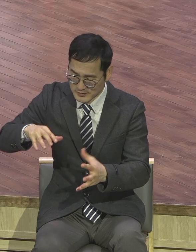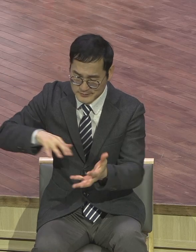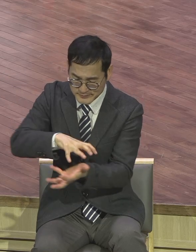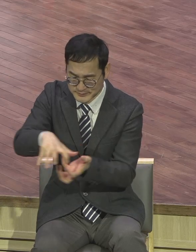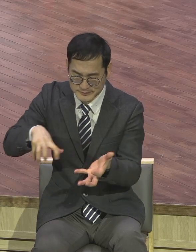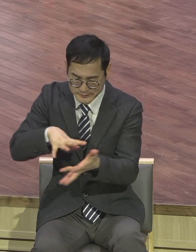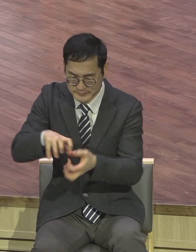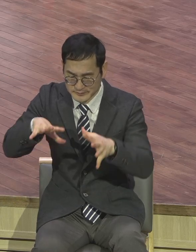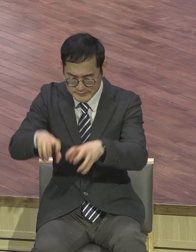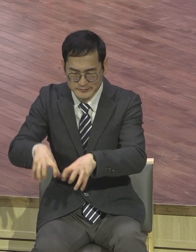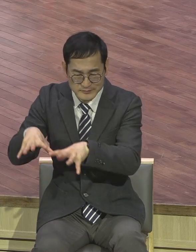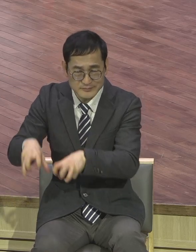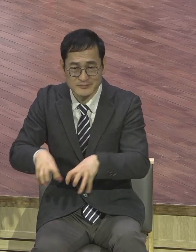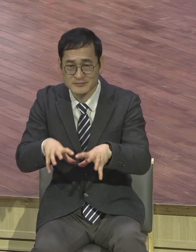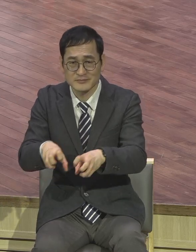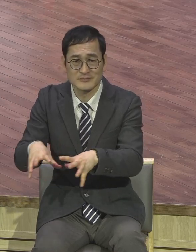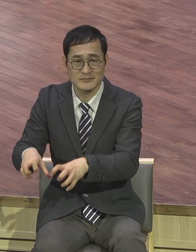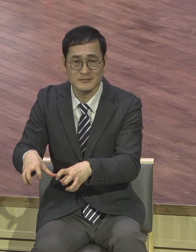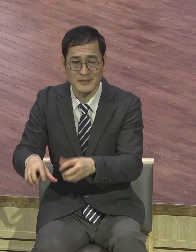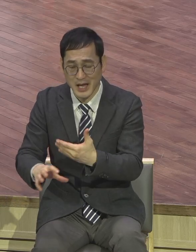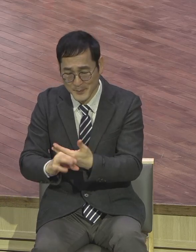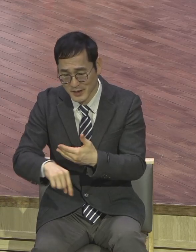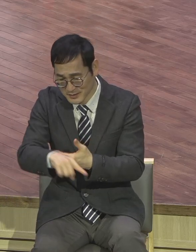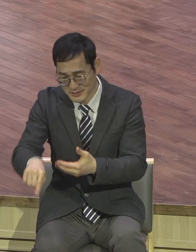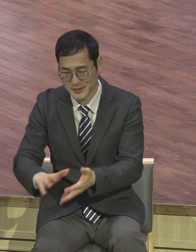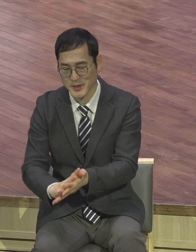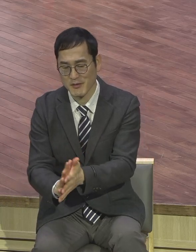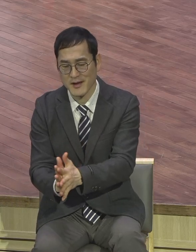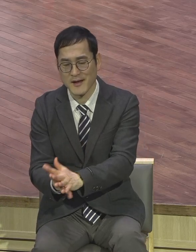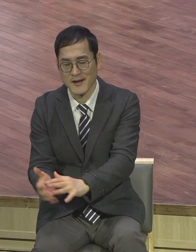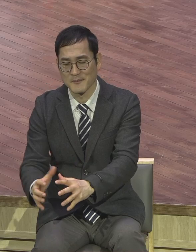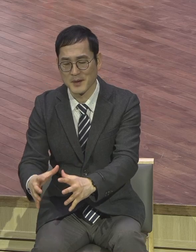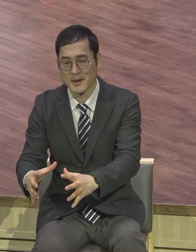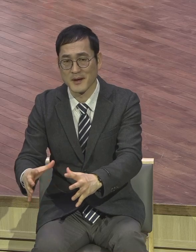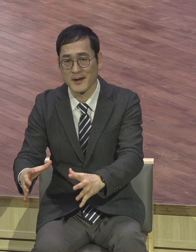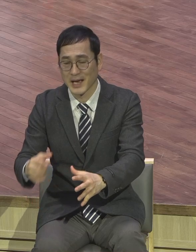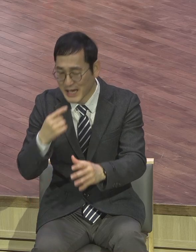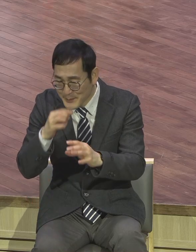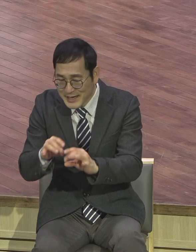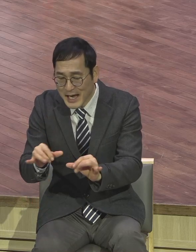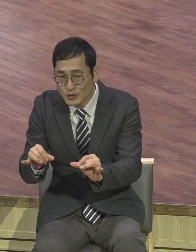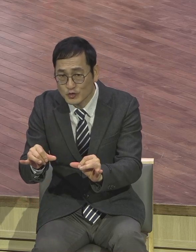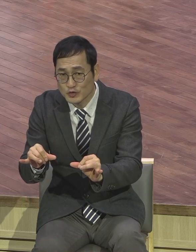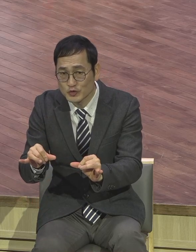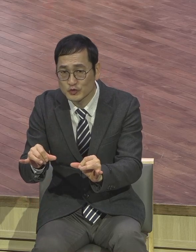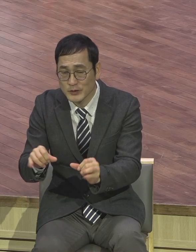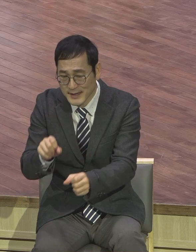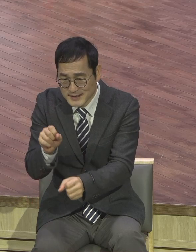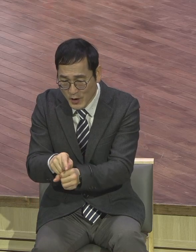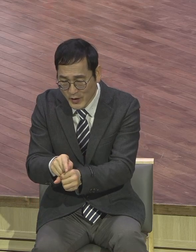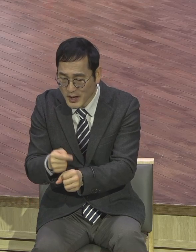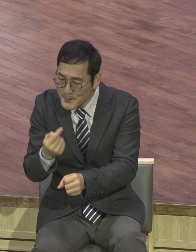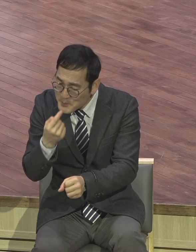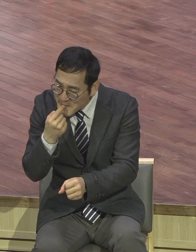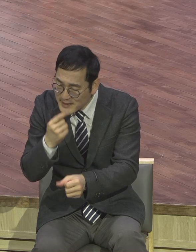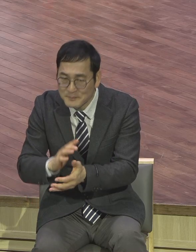들어가서 누룩이 뭐합니까? 밀가루의 성질과 맛을 확 바꿔버려요. 근본적 변화를